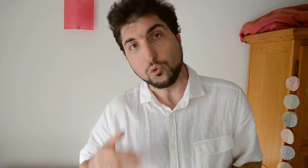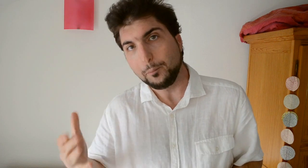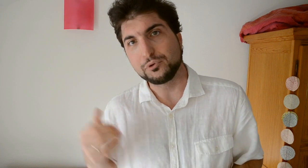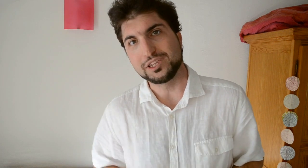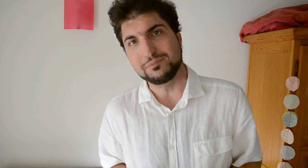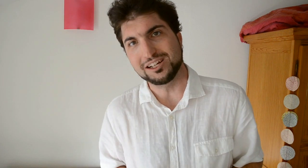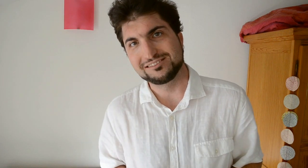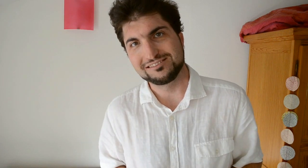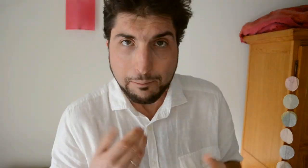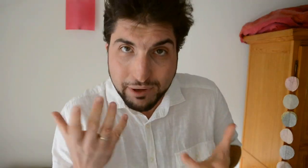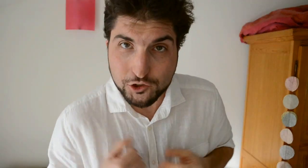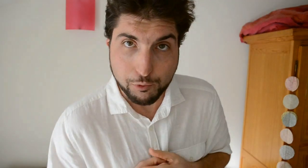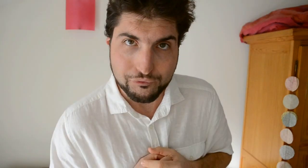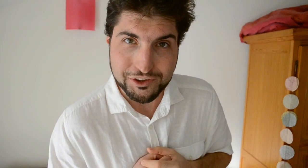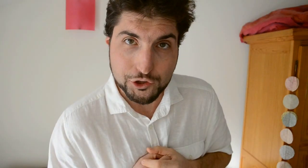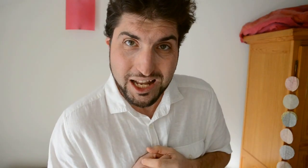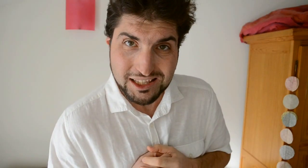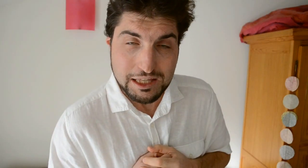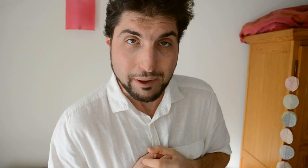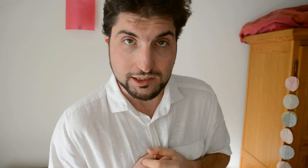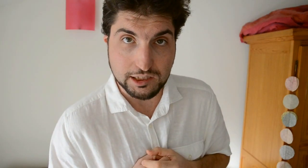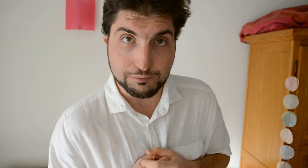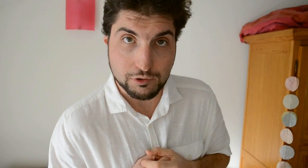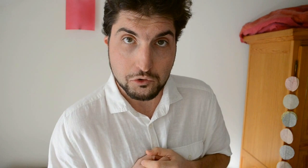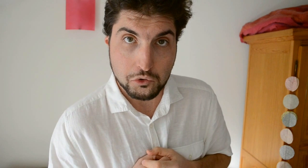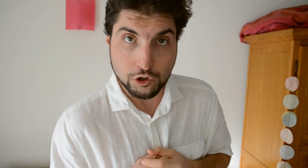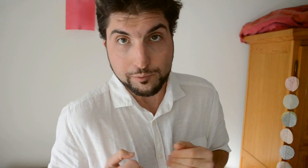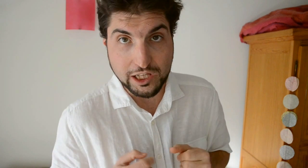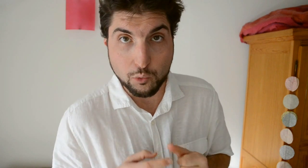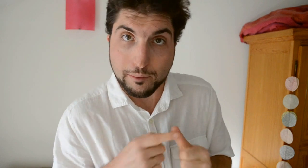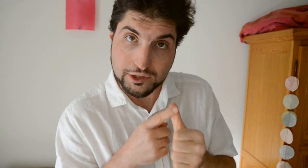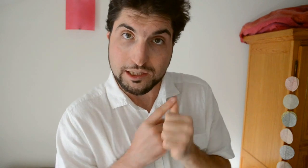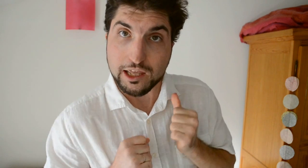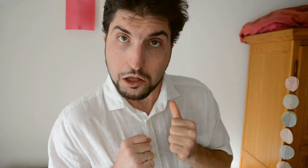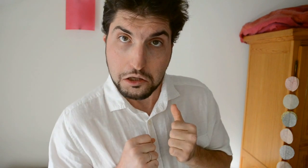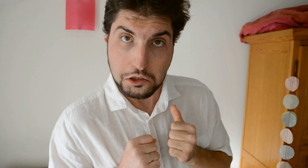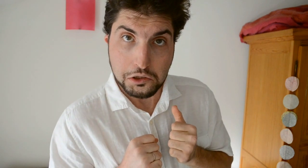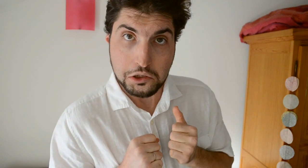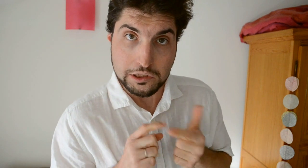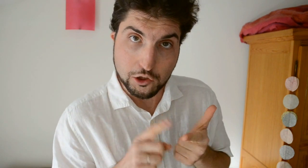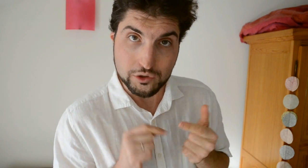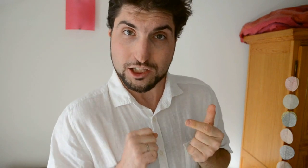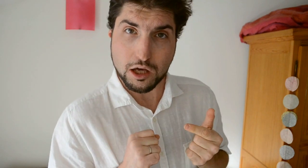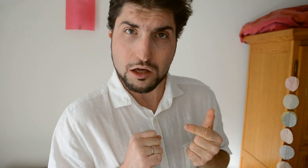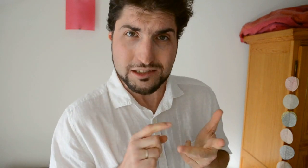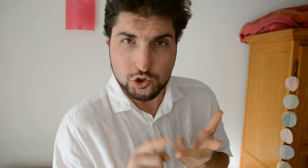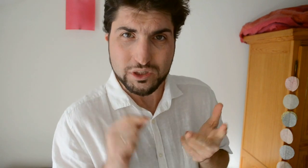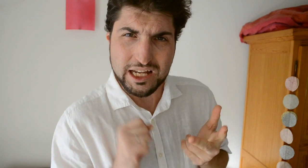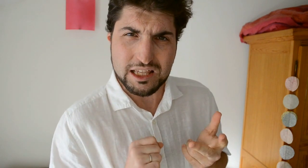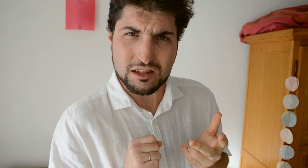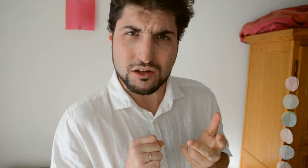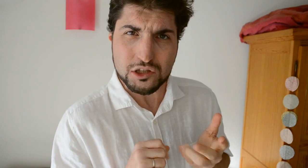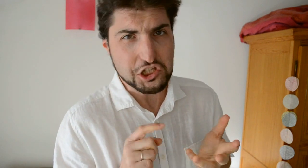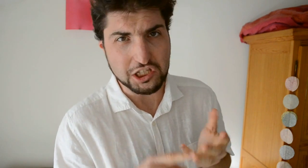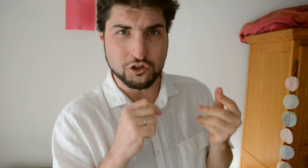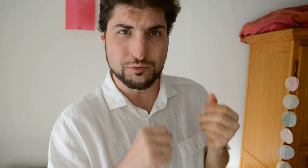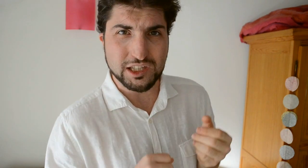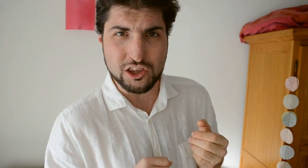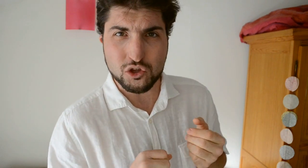possibles. Il y a plein de professionnels qui participent, comme des web designers, des chroniqueurs, des journalistes, des chargés de communication,